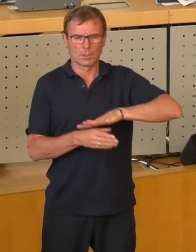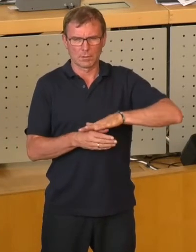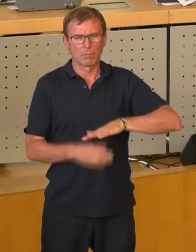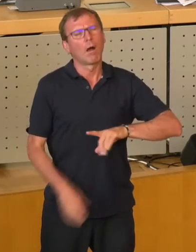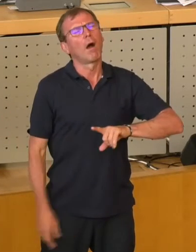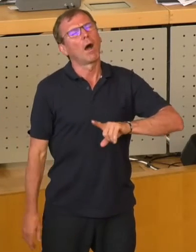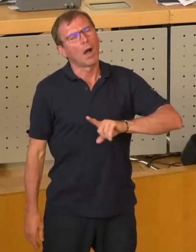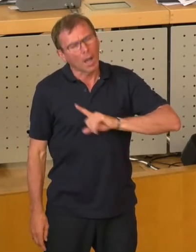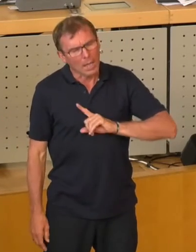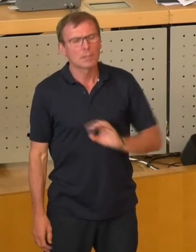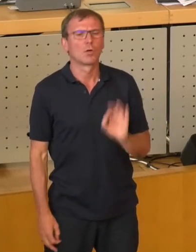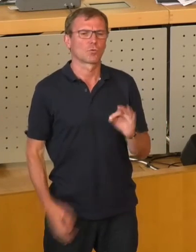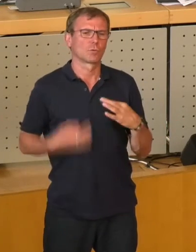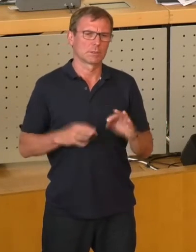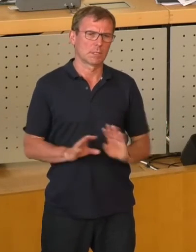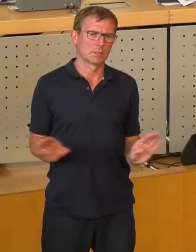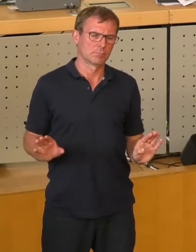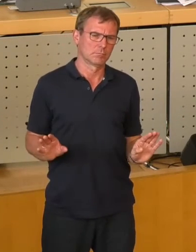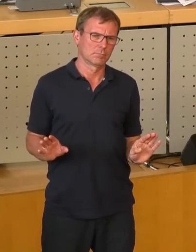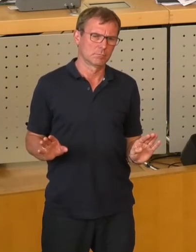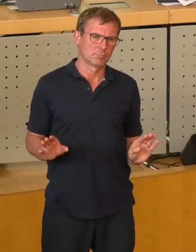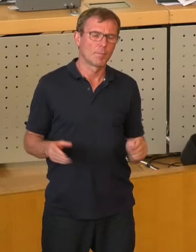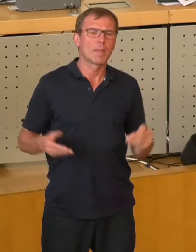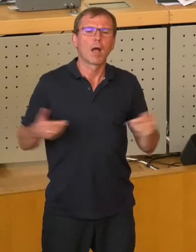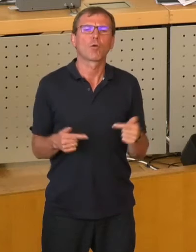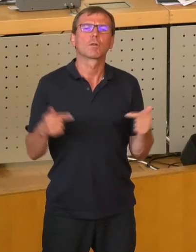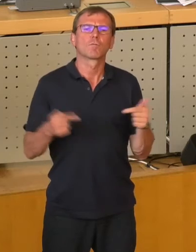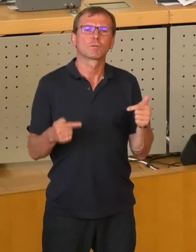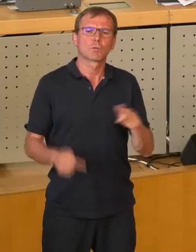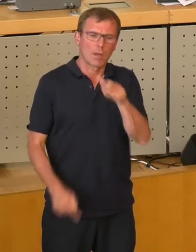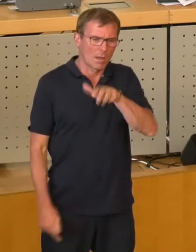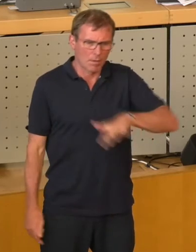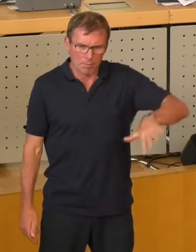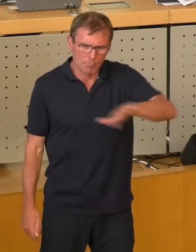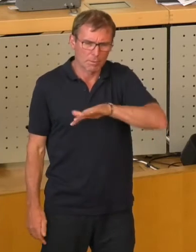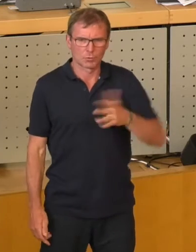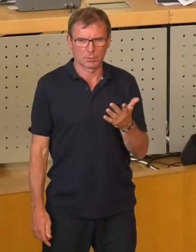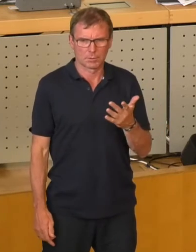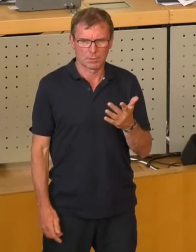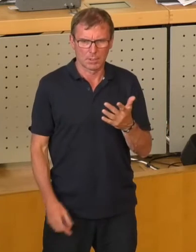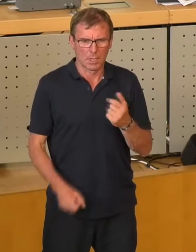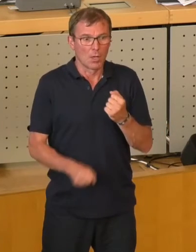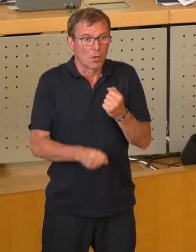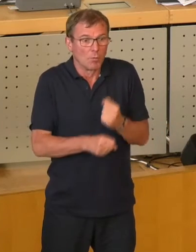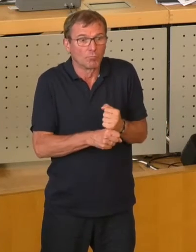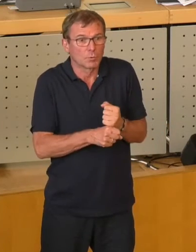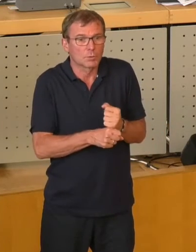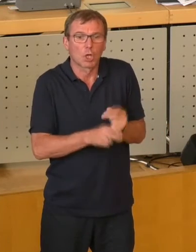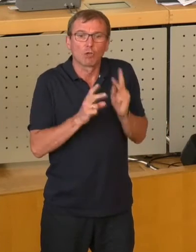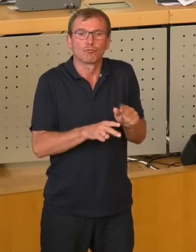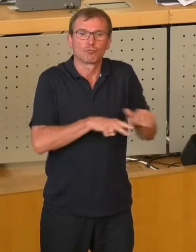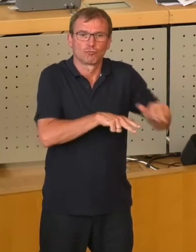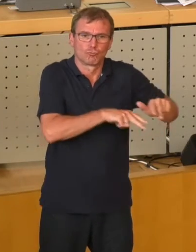gute Sache. Natürlich sollte die Grundversorgung der Menschen in der Stadt immer in den Händen des